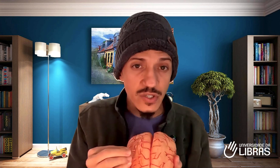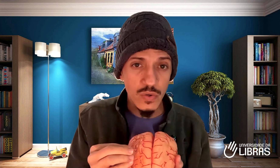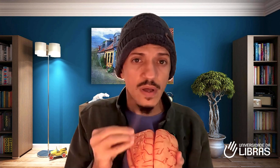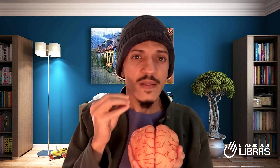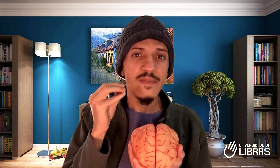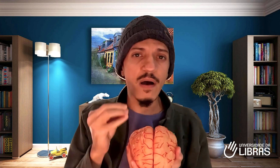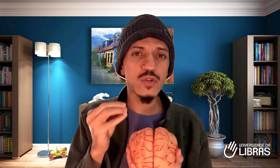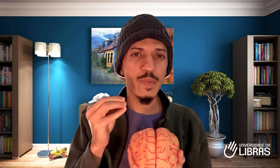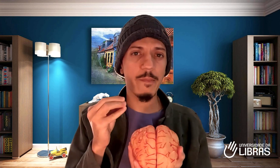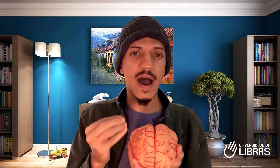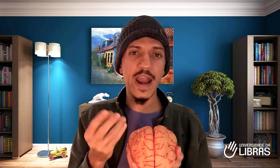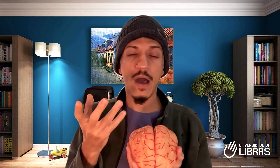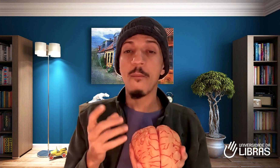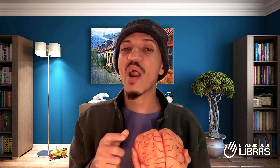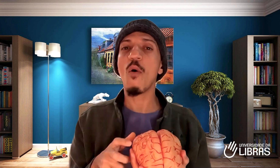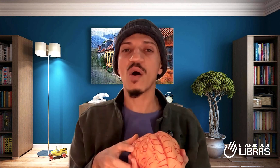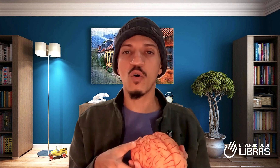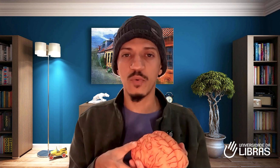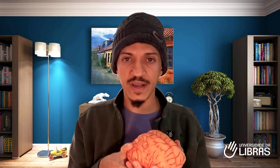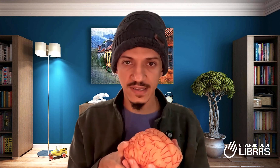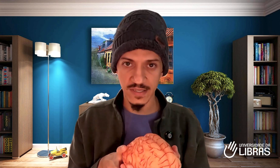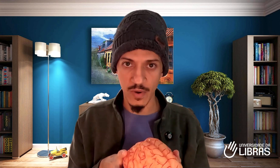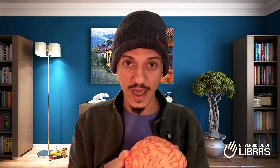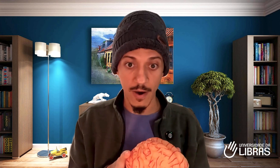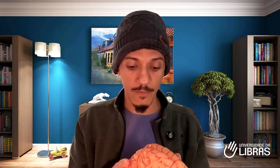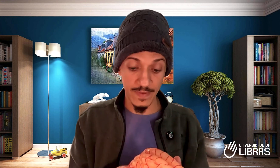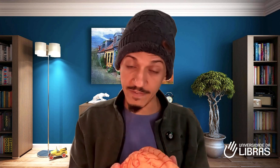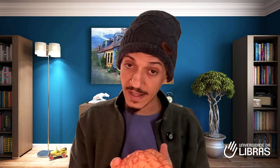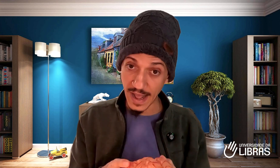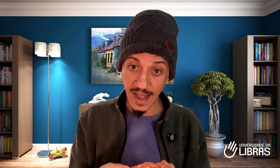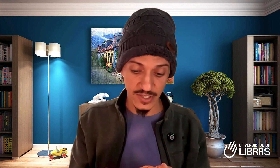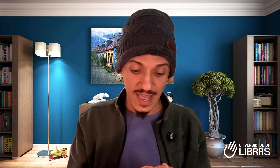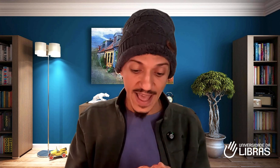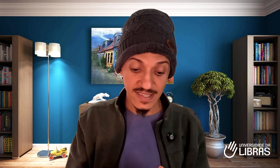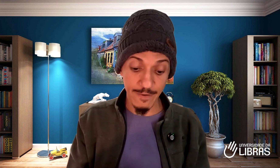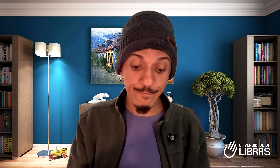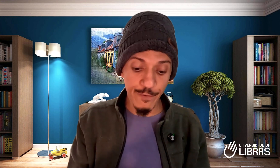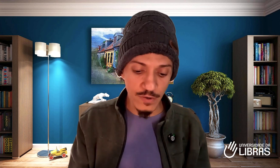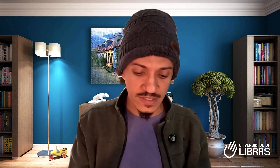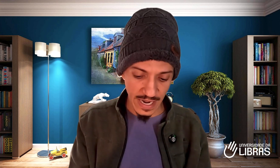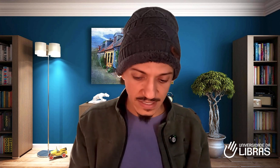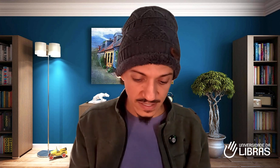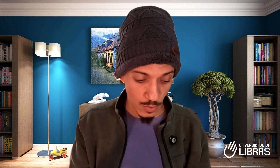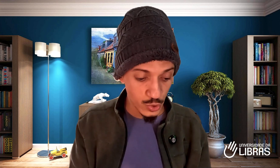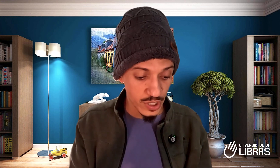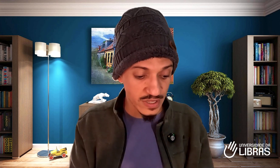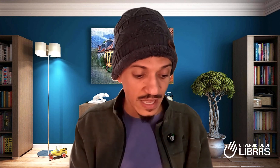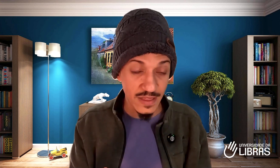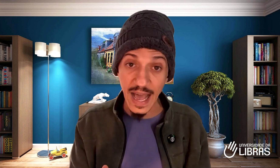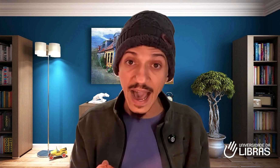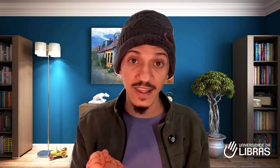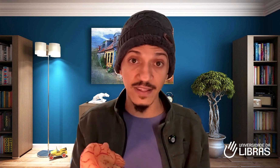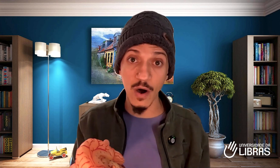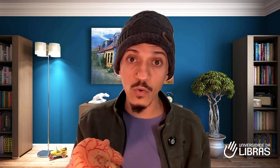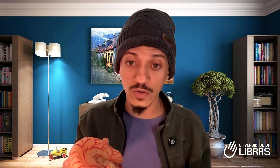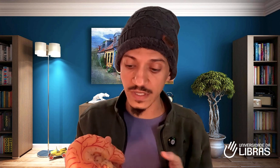não te prepara para uma comunicação real. Na verdade, essa frustração de tentar e não conseguir